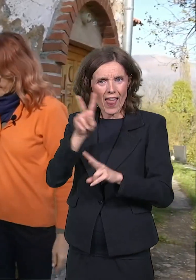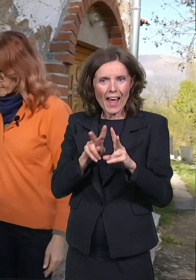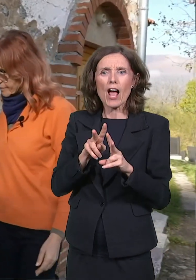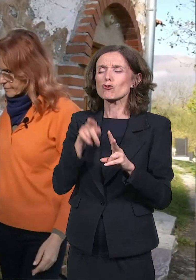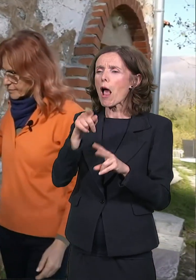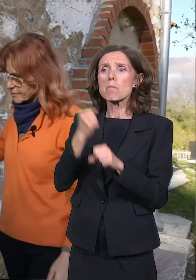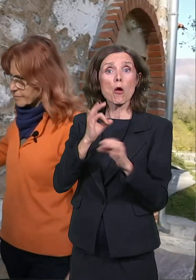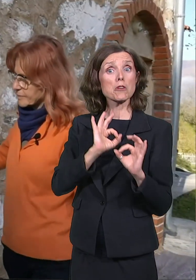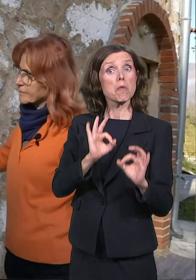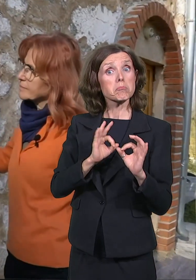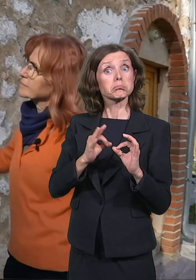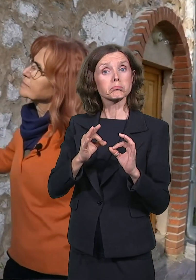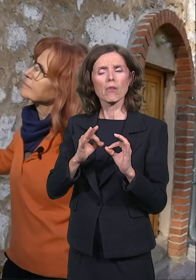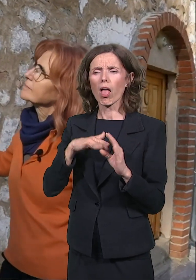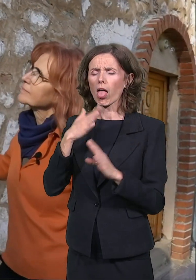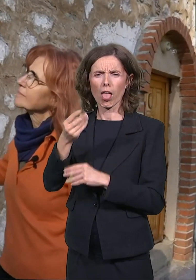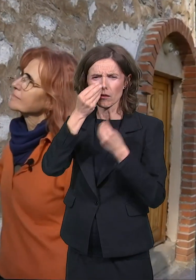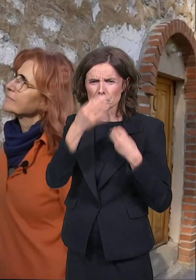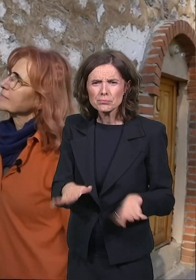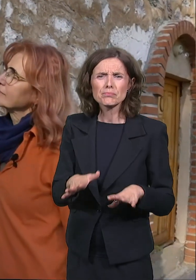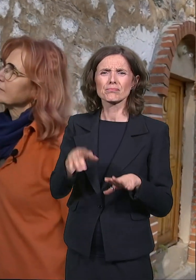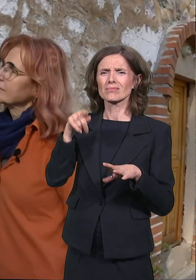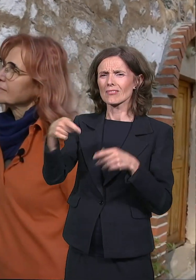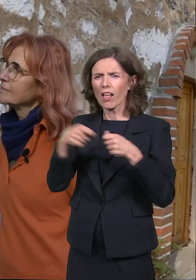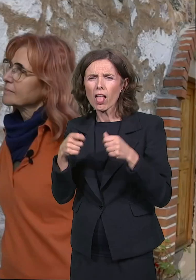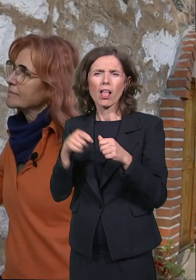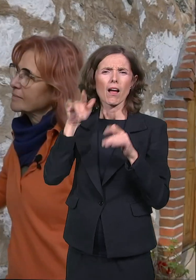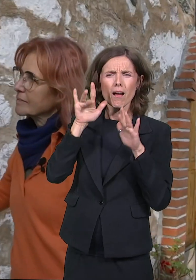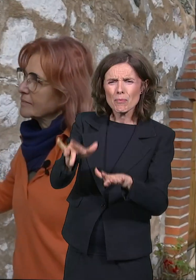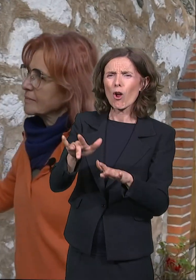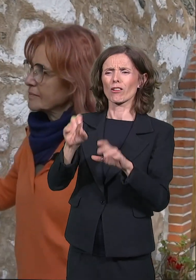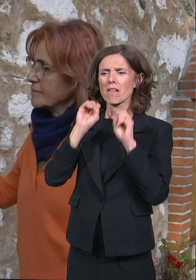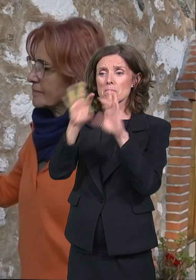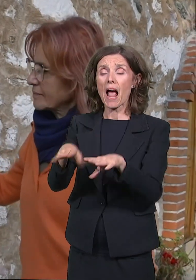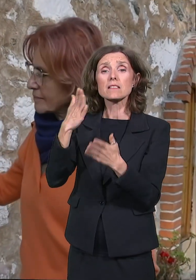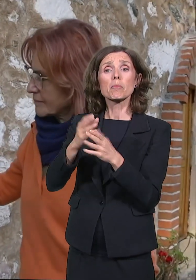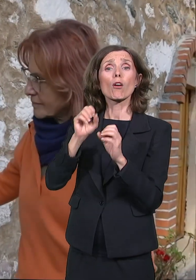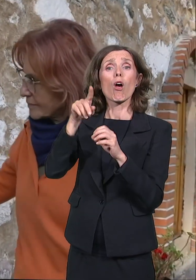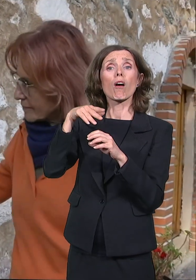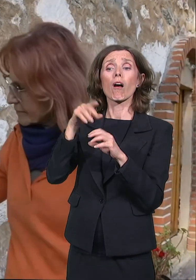kojih je na kraju i završio zatvor u Carigradu, gde je odležao 4,5 meseca.